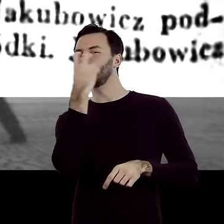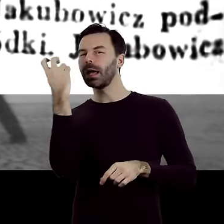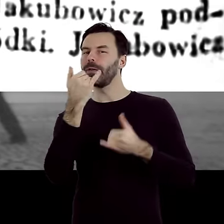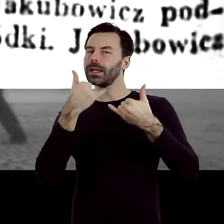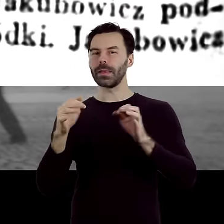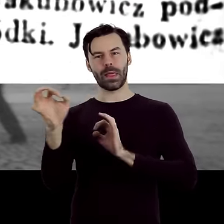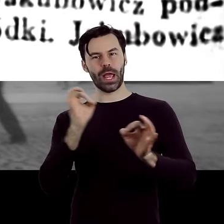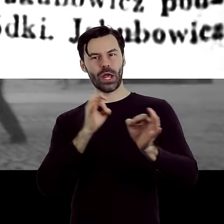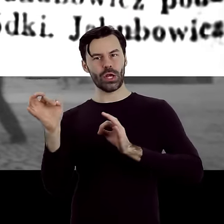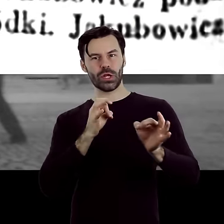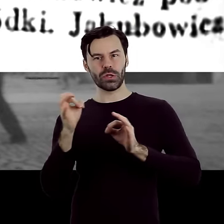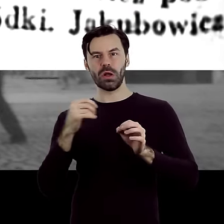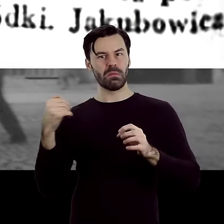gazety tragicznych wydarzeń.